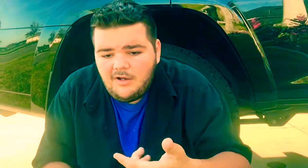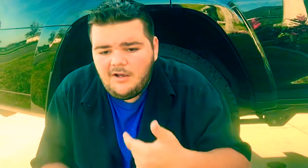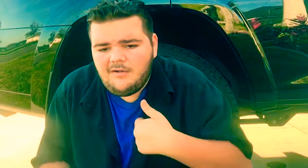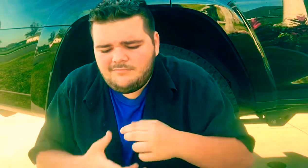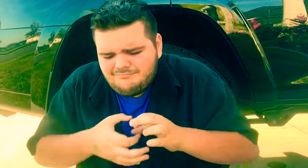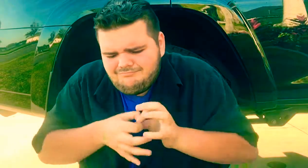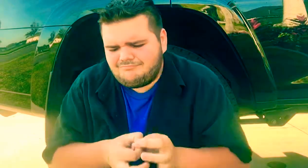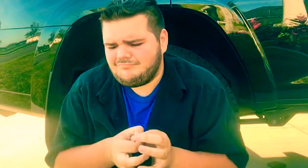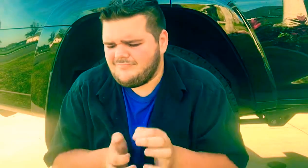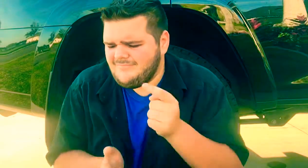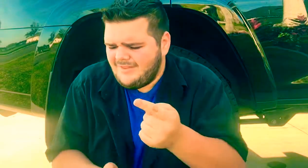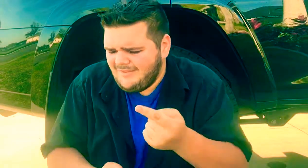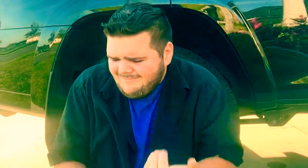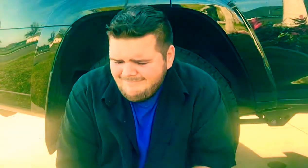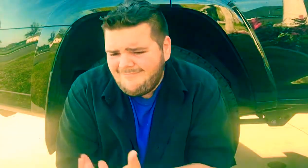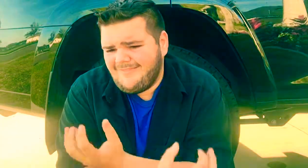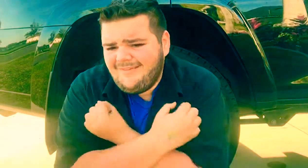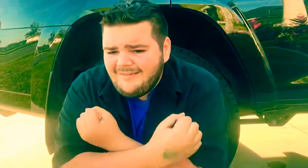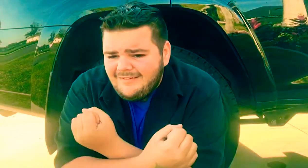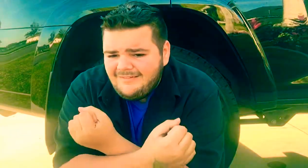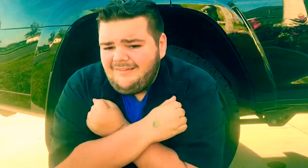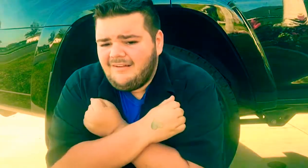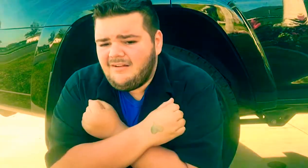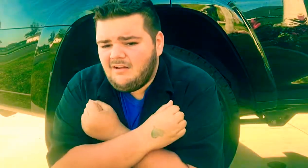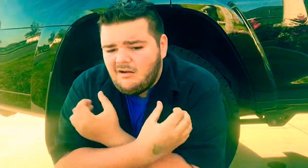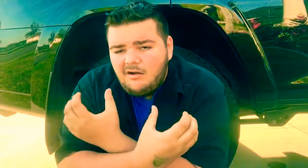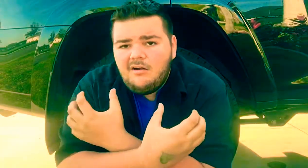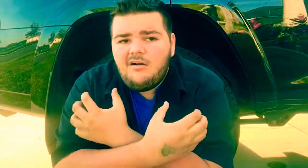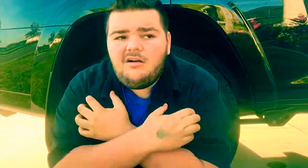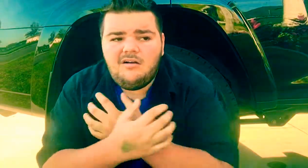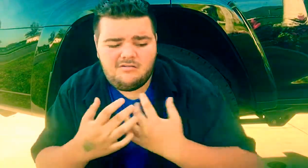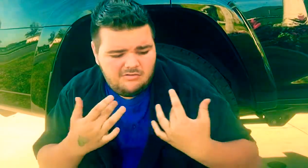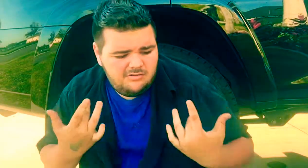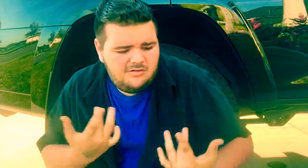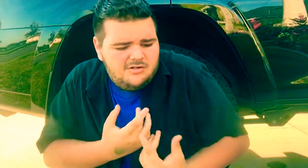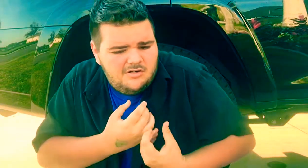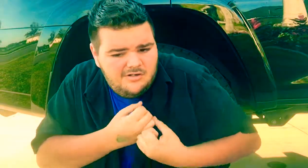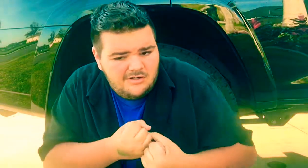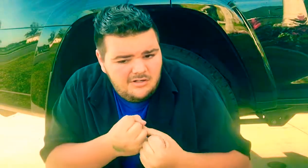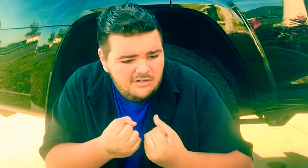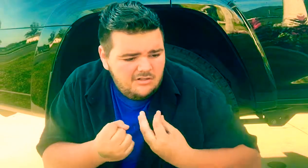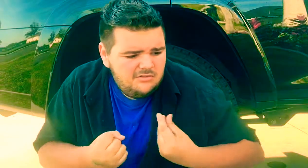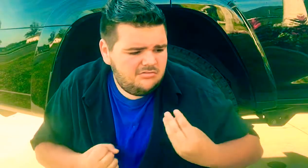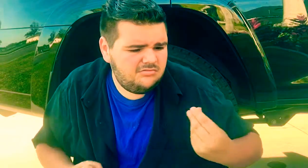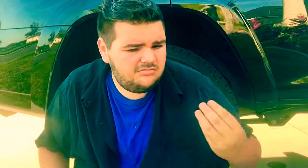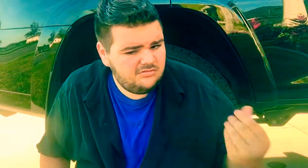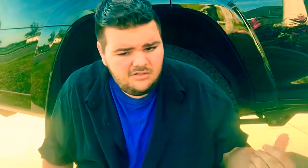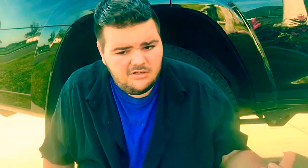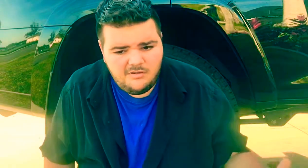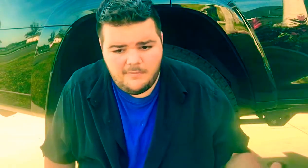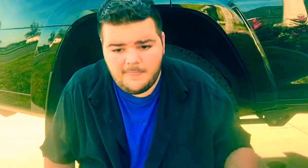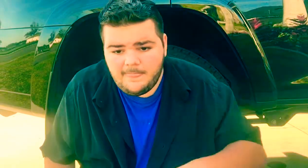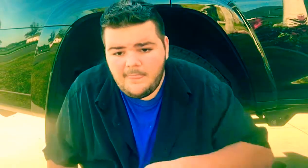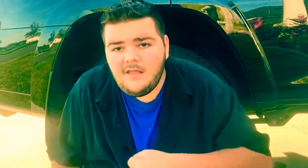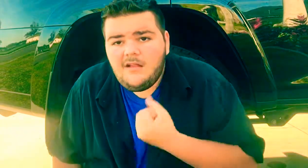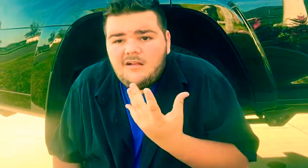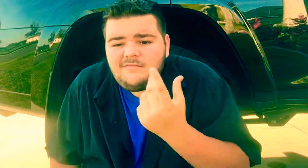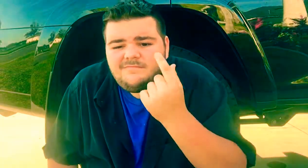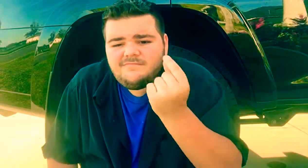キュッとキュッとしてほしいグッと 抱きしめるこの枯れぬ心伸ばして